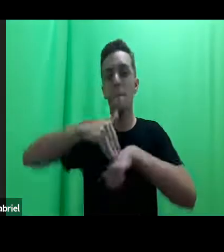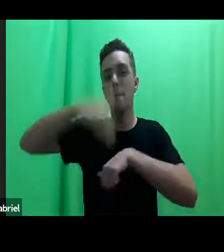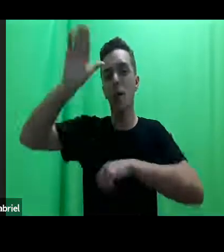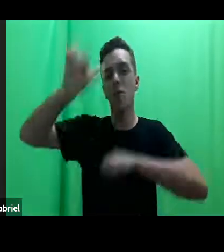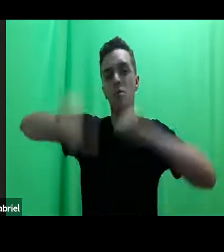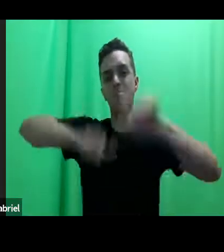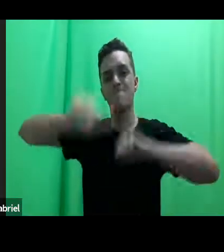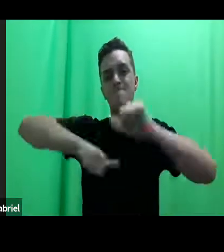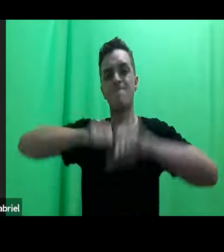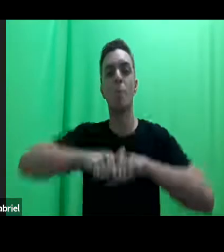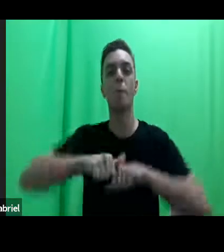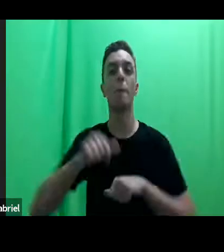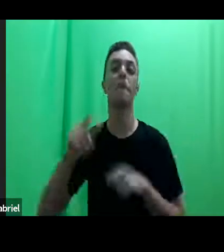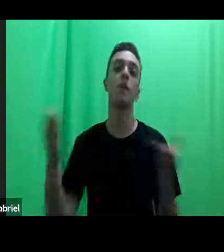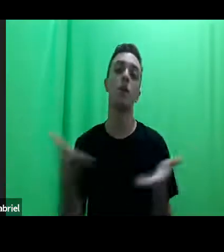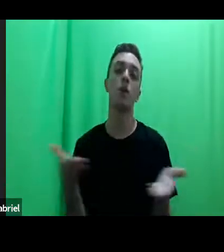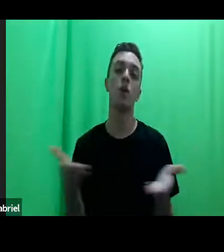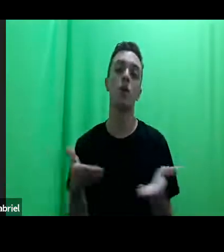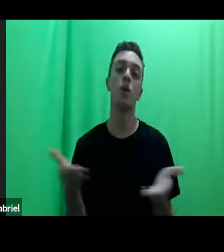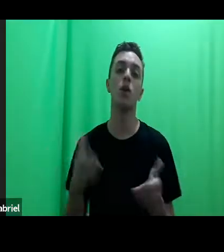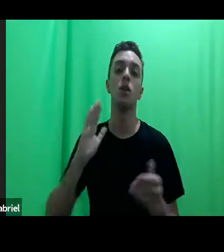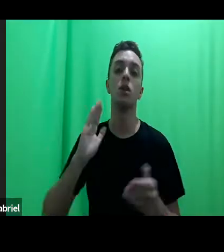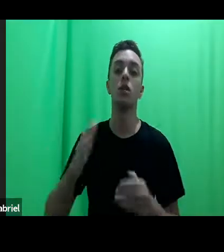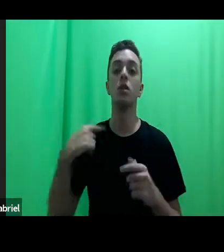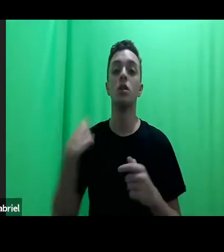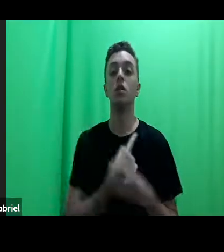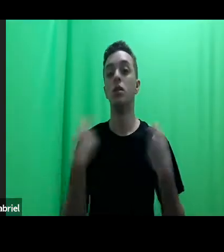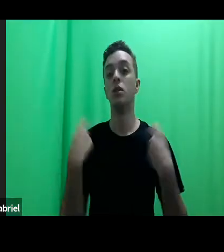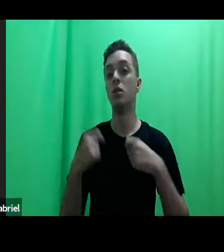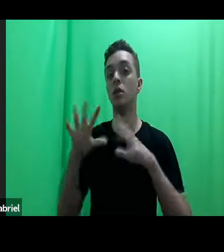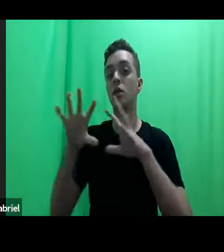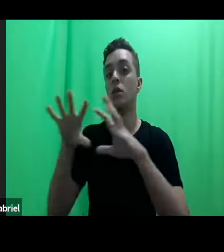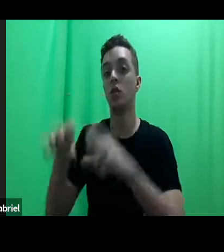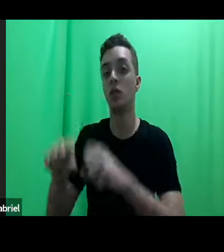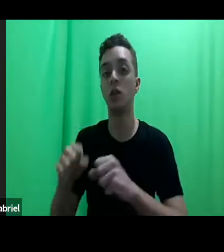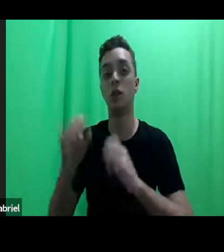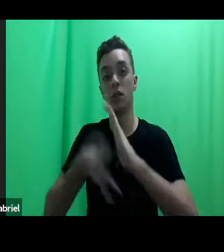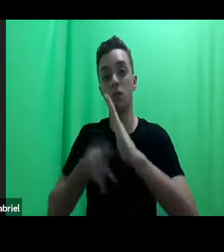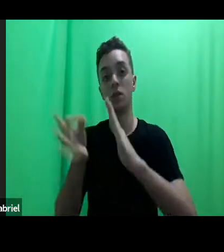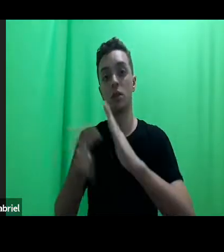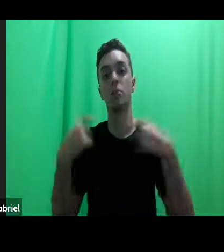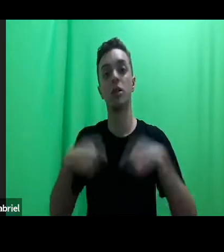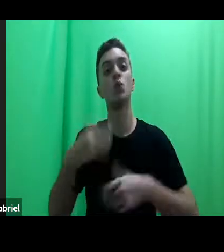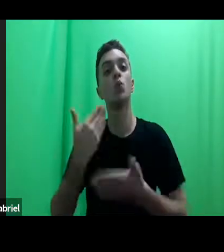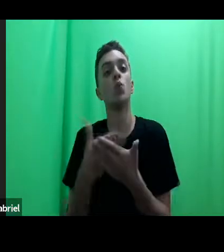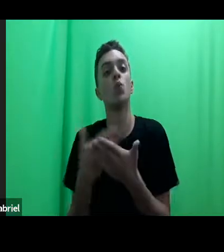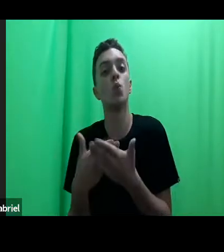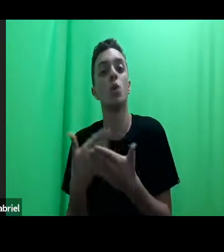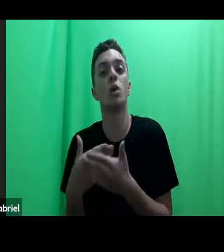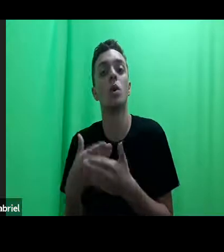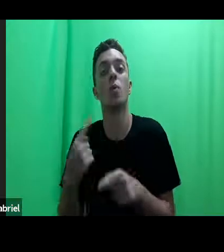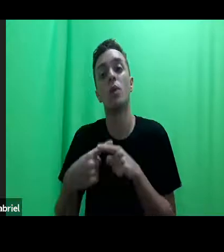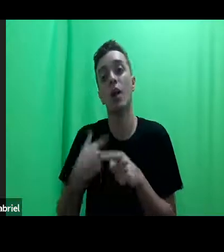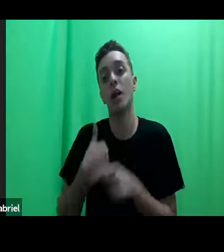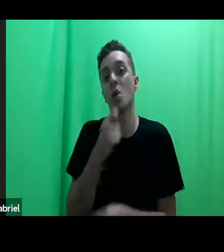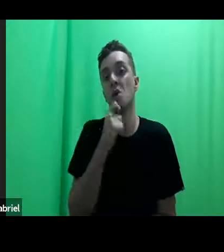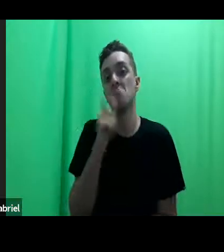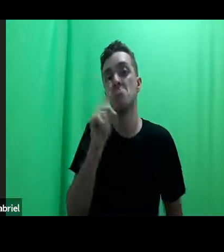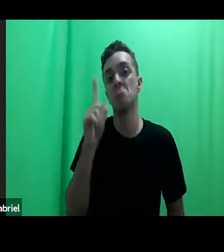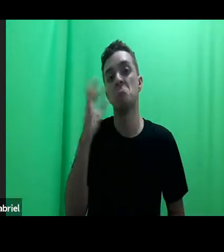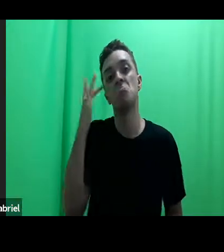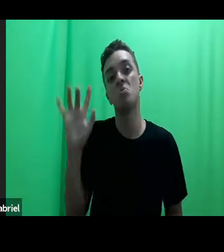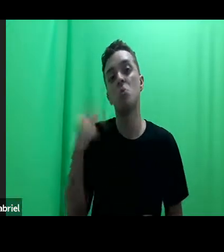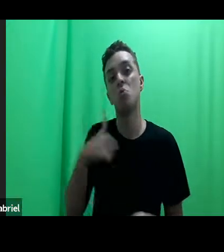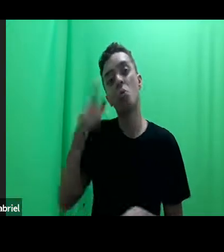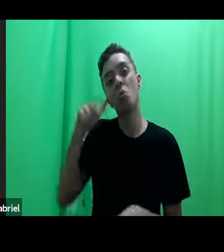que já deve ser abraçada pelas clínicas jurídicas, como eu disse, nunca fiz pesquisa de campo, mas, se não for,